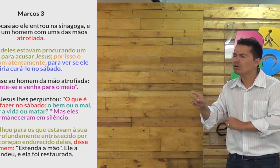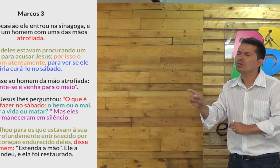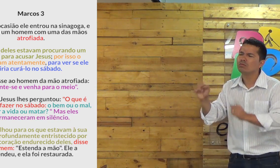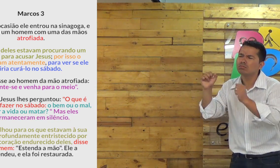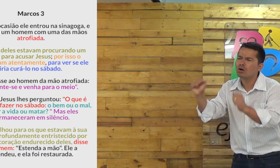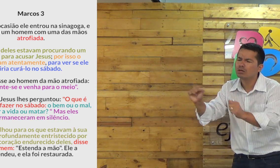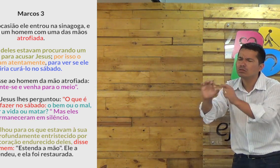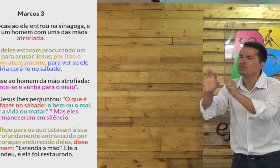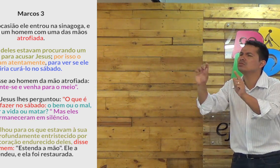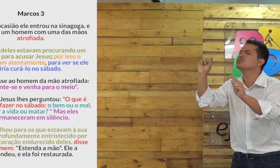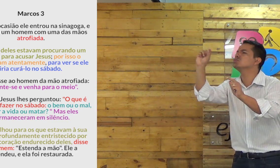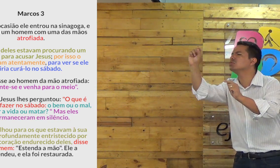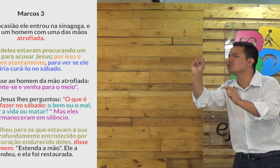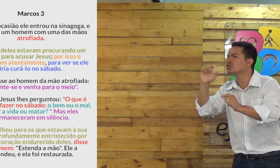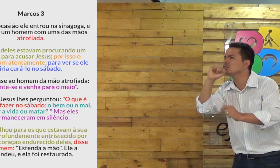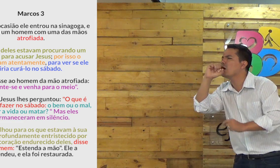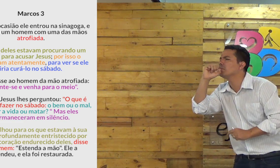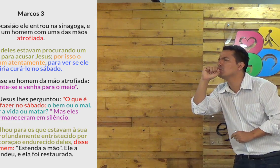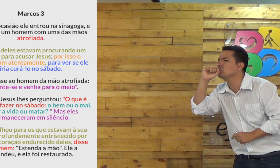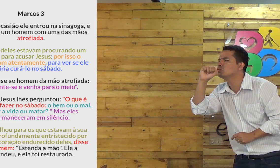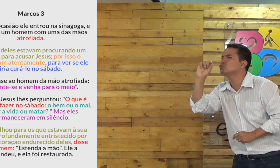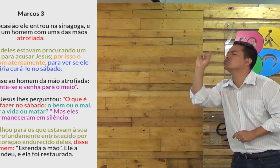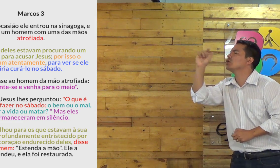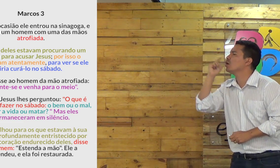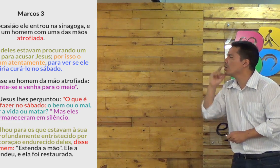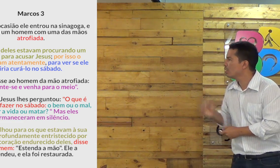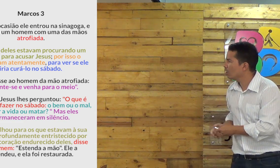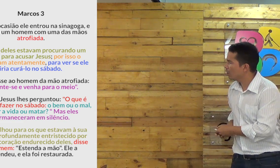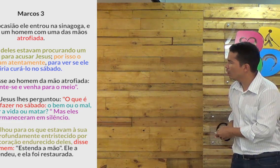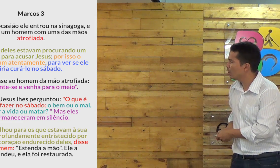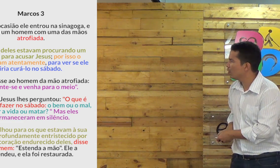E aí Jesus pergunta... O que é permitido eu fazer no sábado?